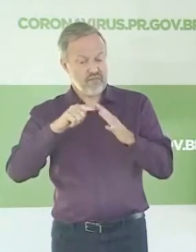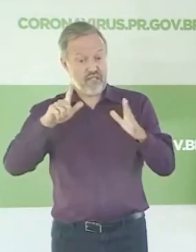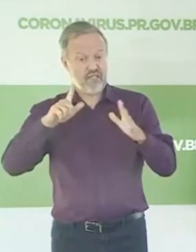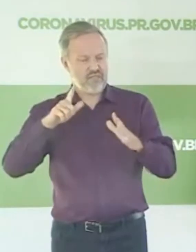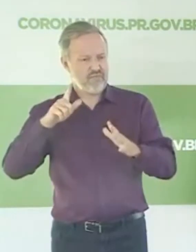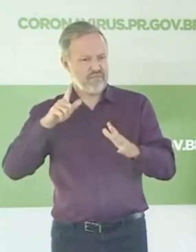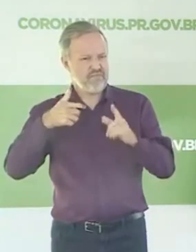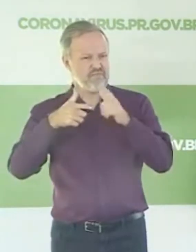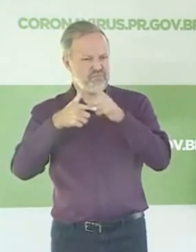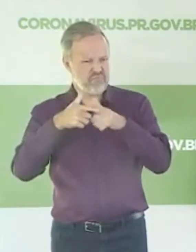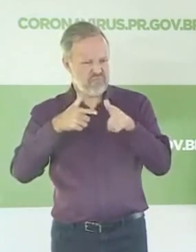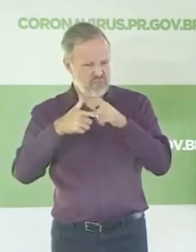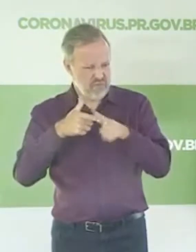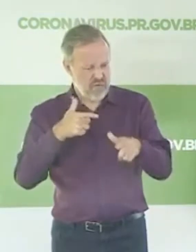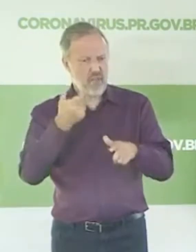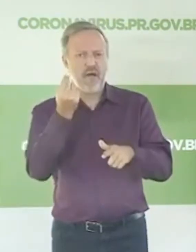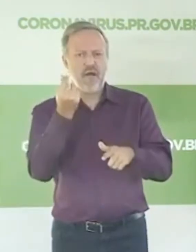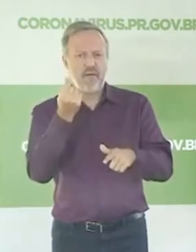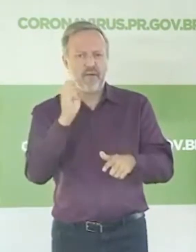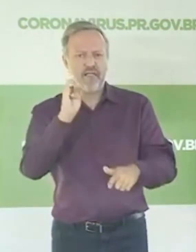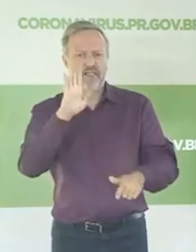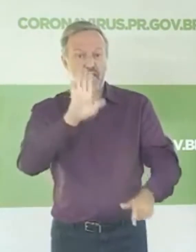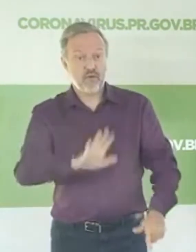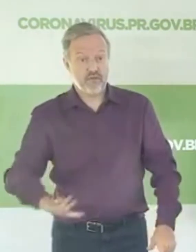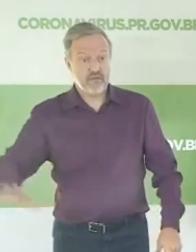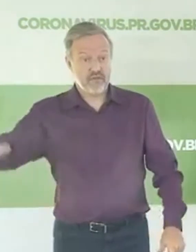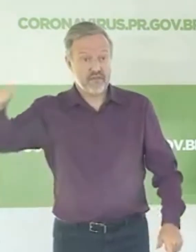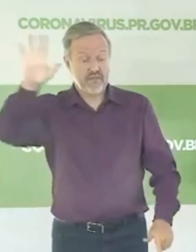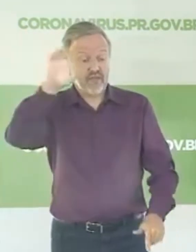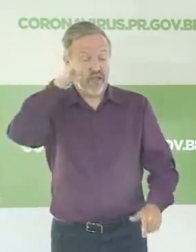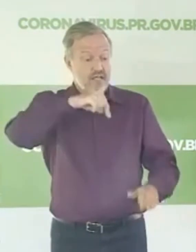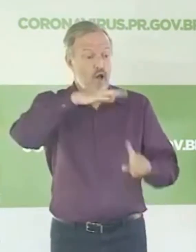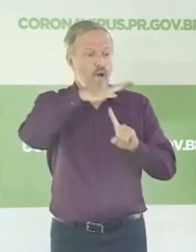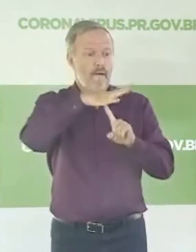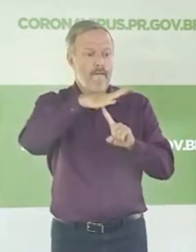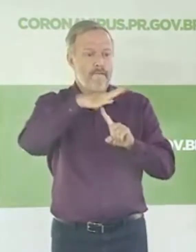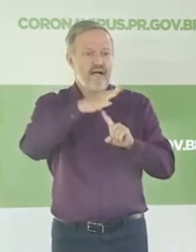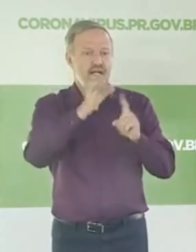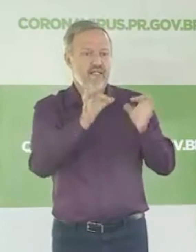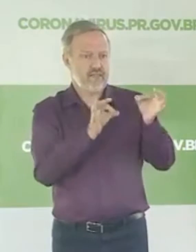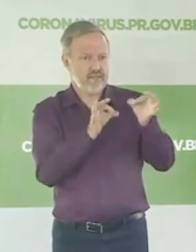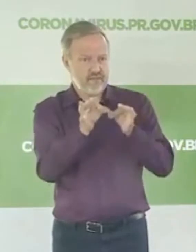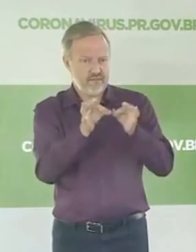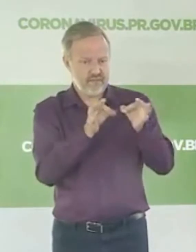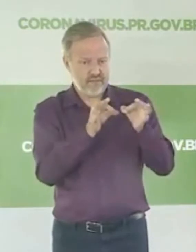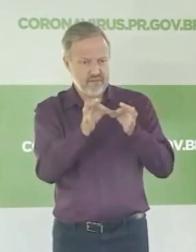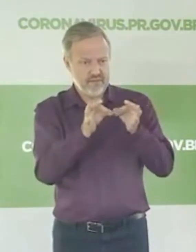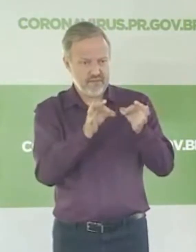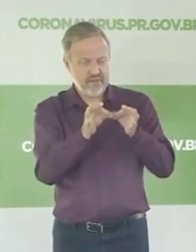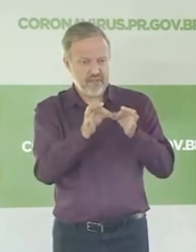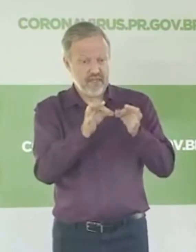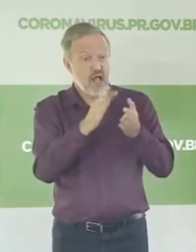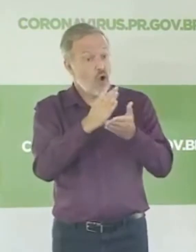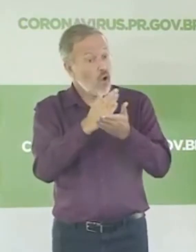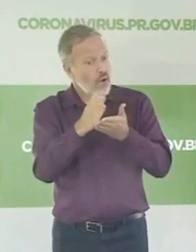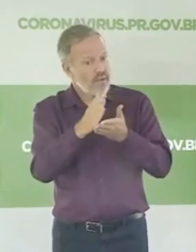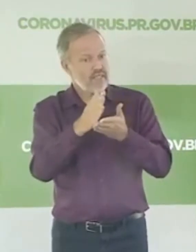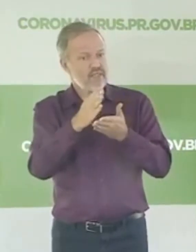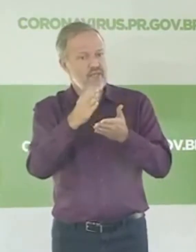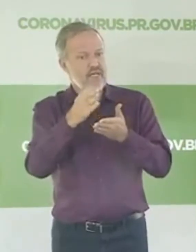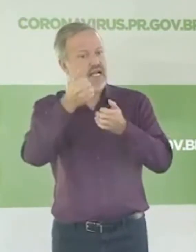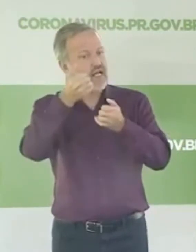econômico no Brasil todo e o Paraná vem se organizando. Como eu disse a todos vocês no início da minha fala,